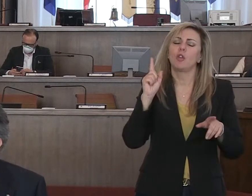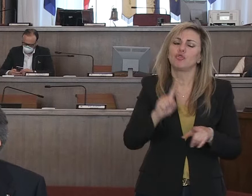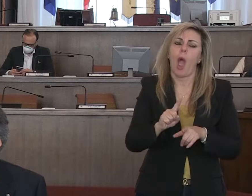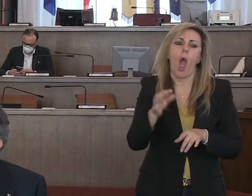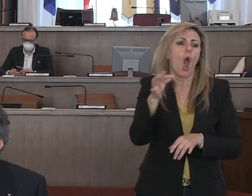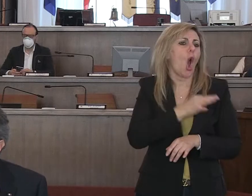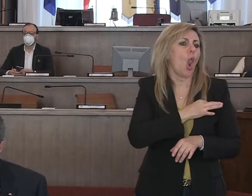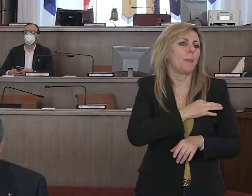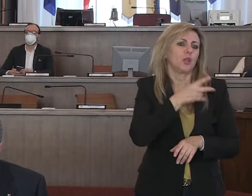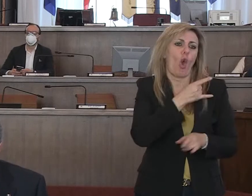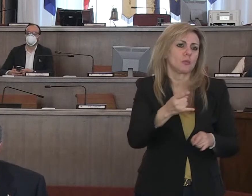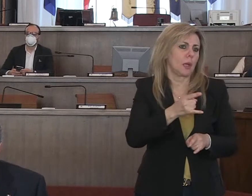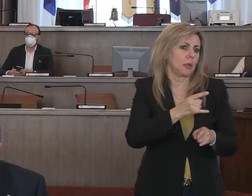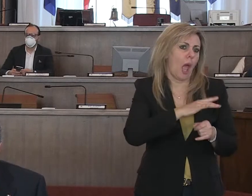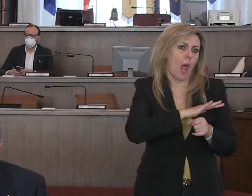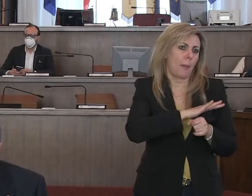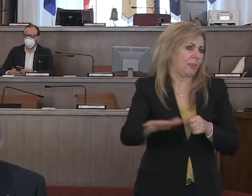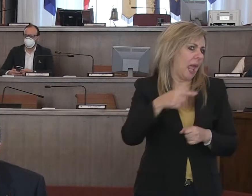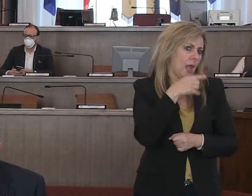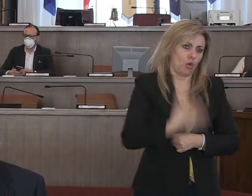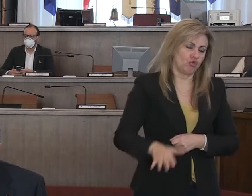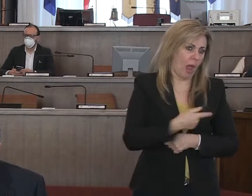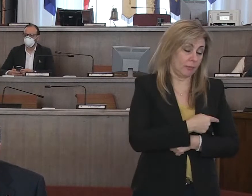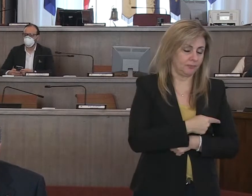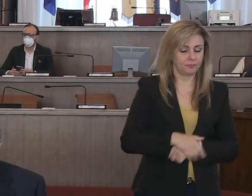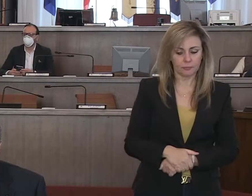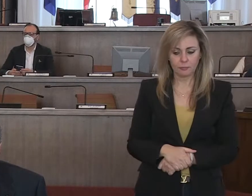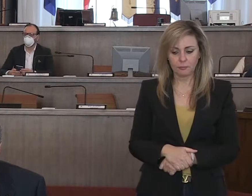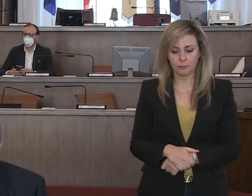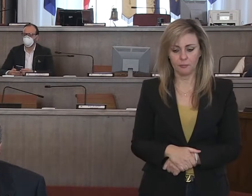ho detto e